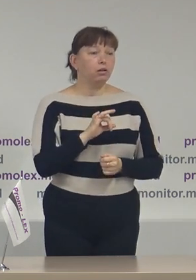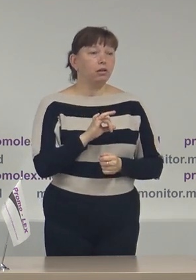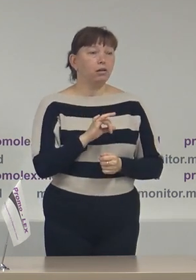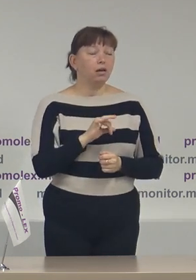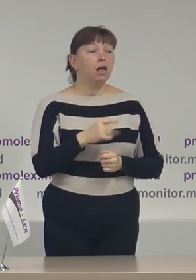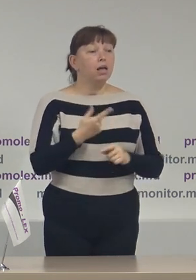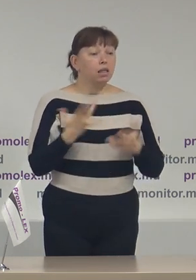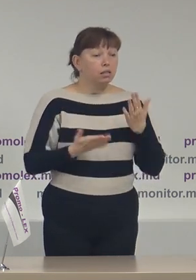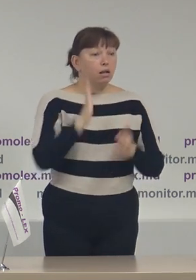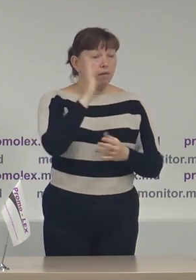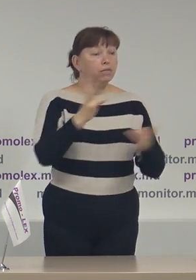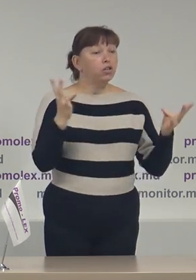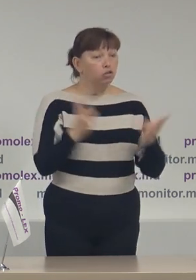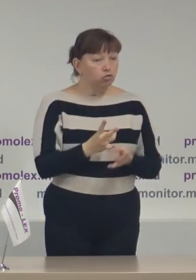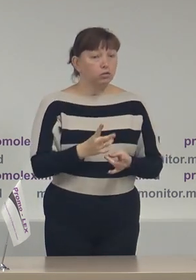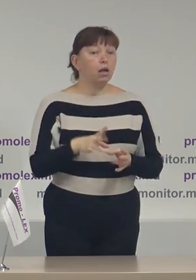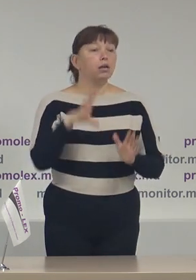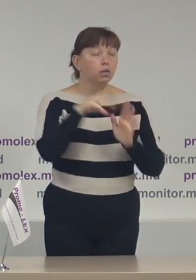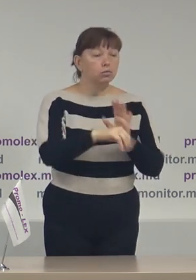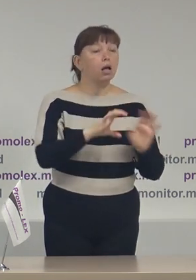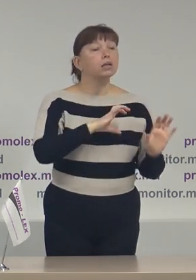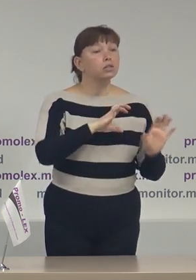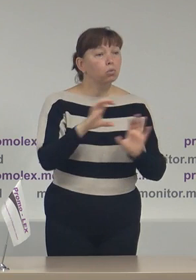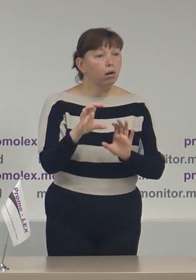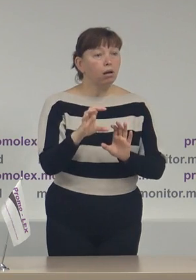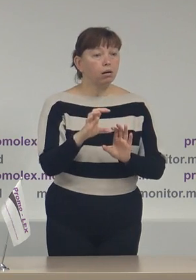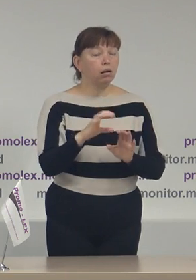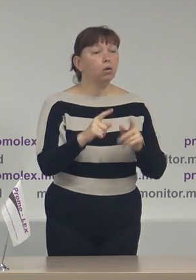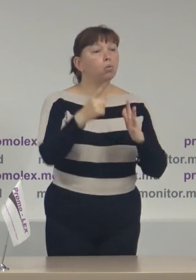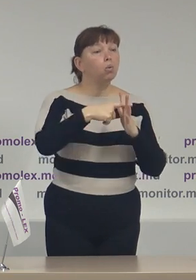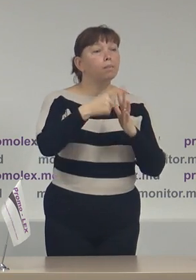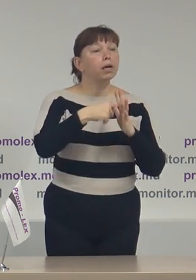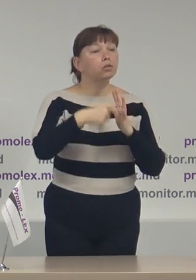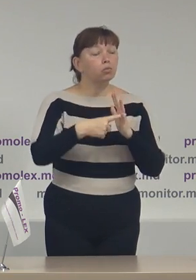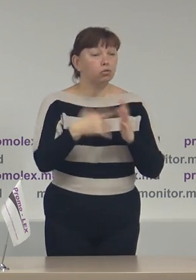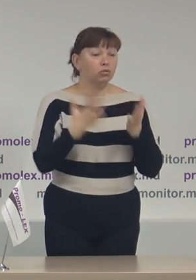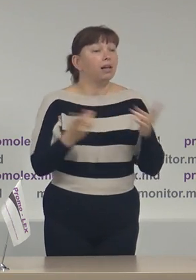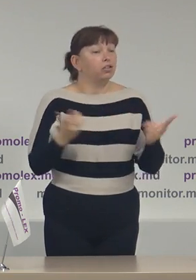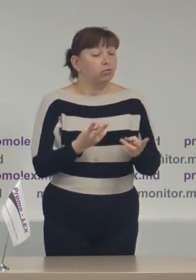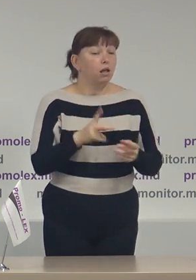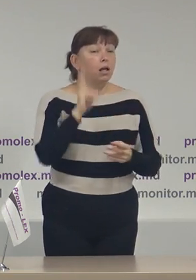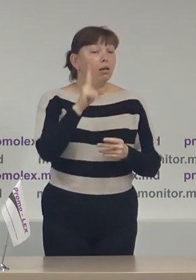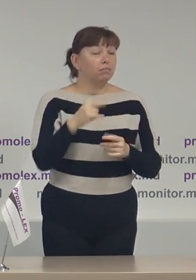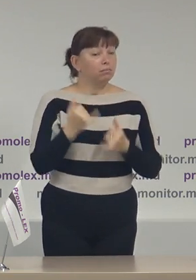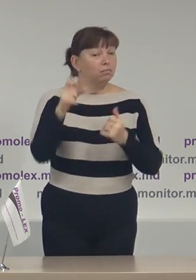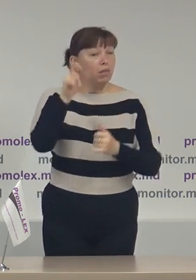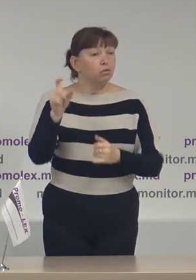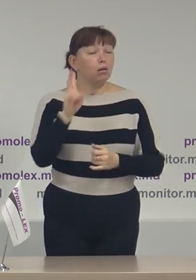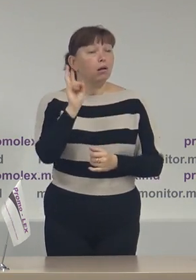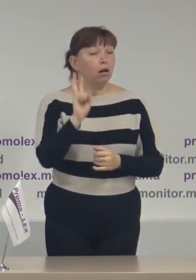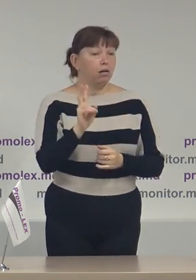cazul în care va fi necesar inclusiv asigurarea cu mănuș pentru acele persoane care, eventual,